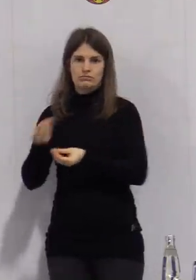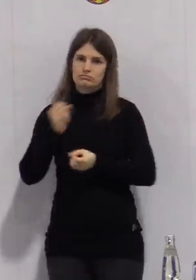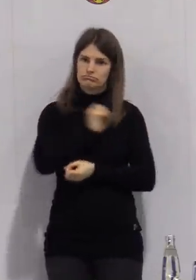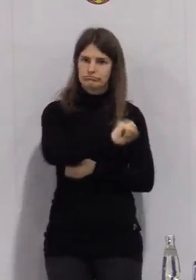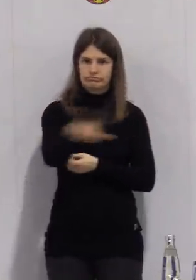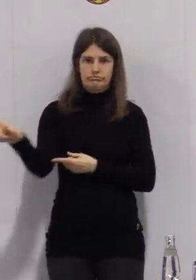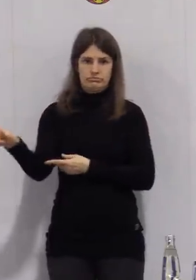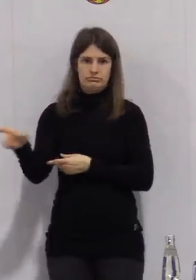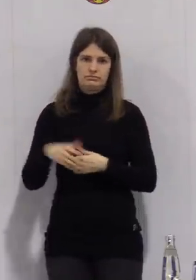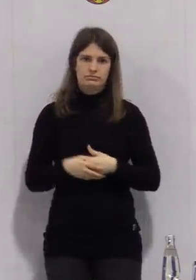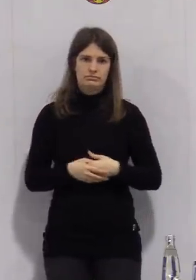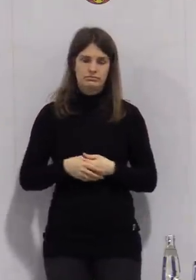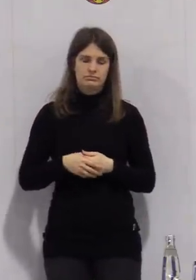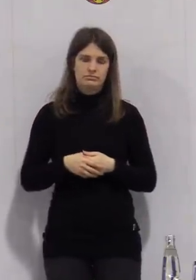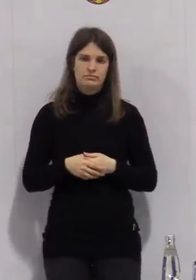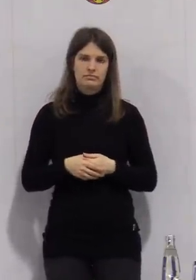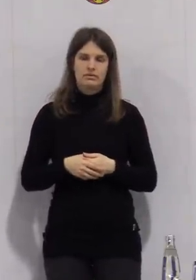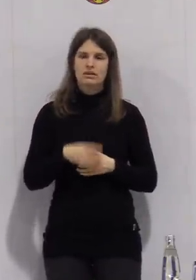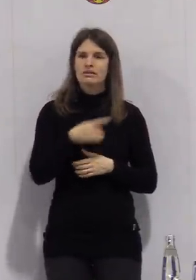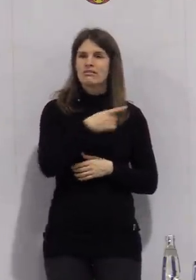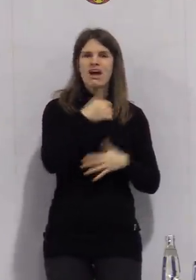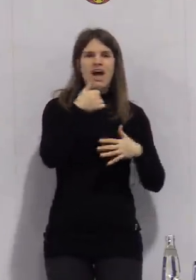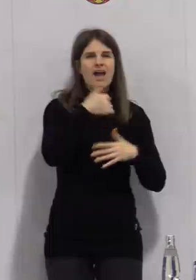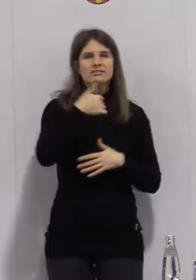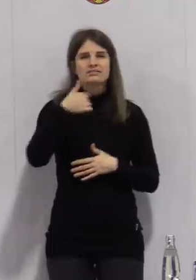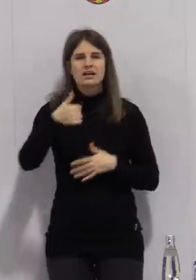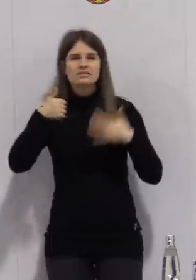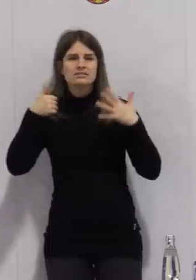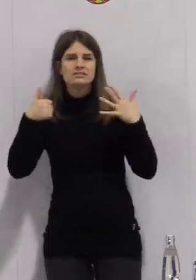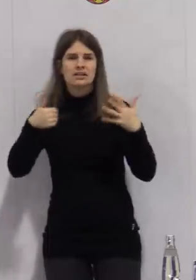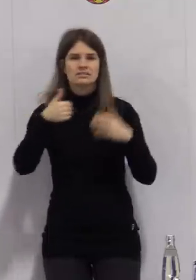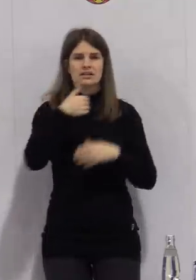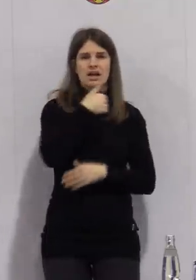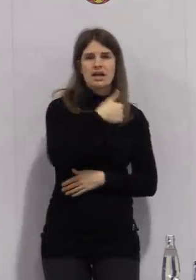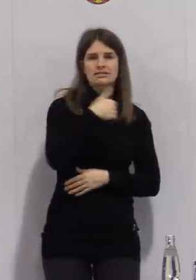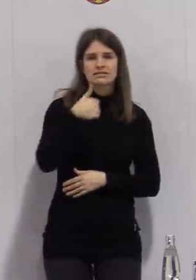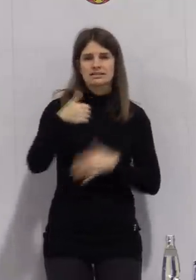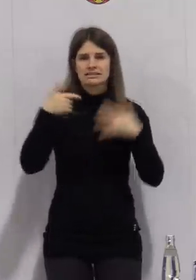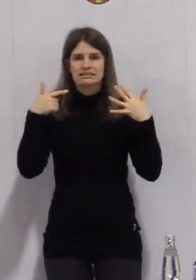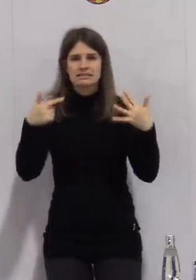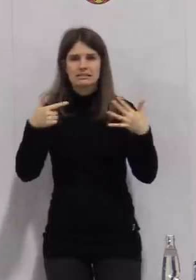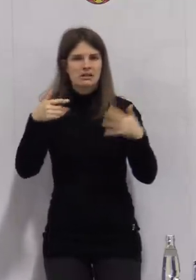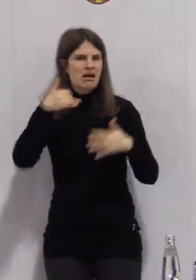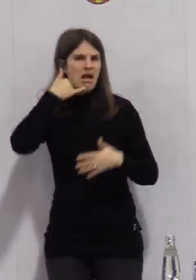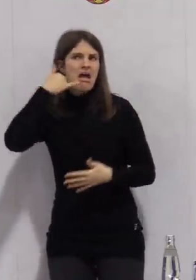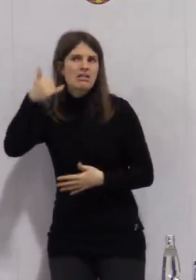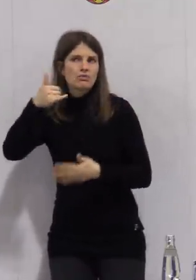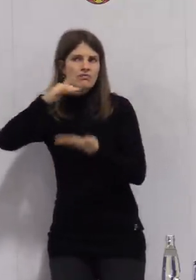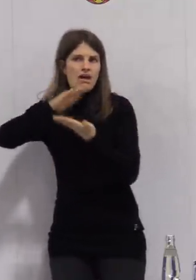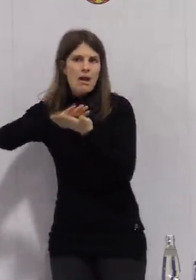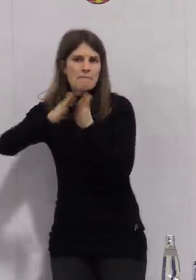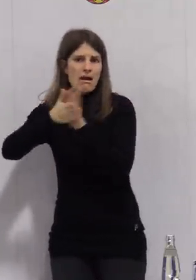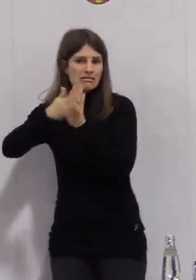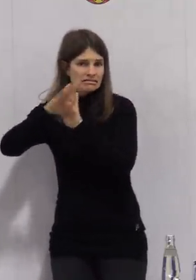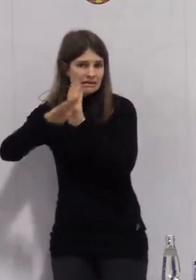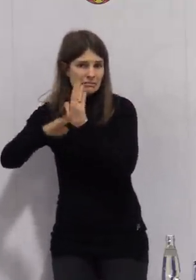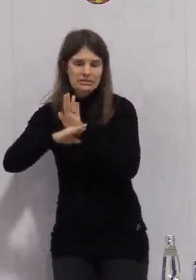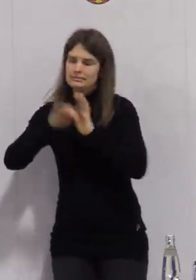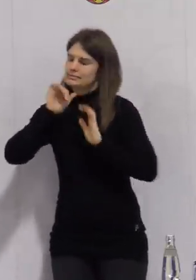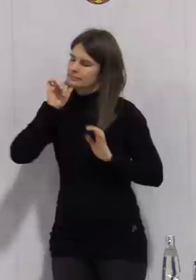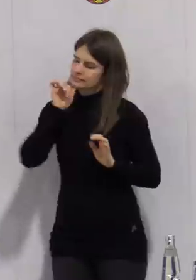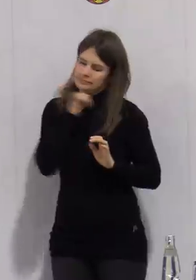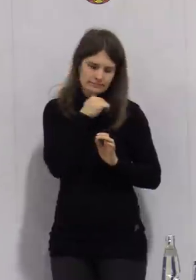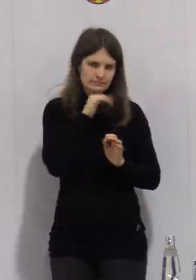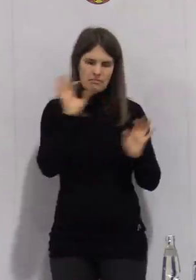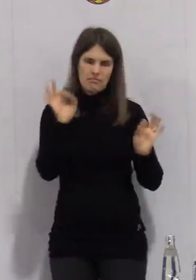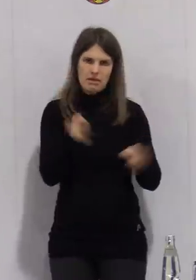erforderlich, dass über die Rufnummer 116117 diese Impftermine vereinbart werden. Und jeder erhält eine